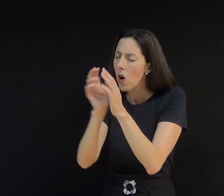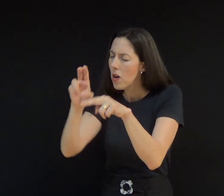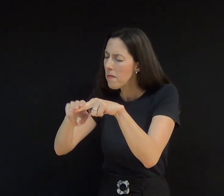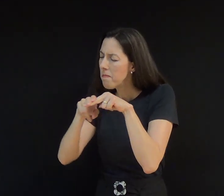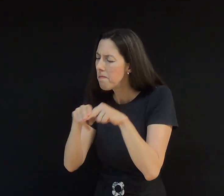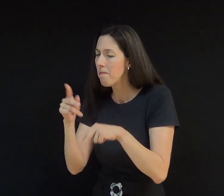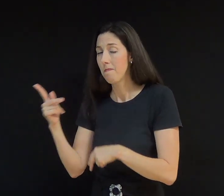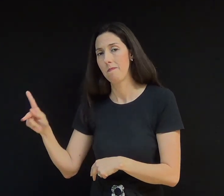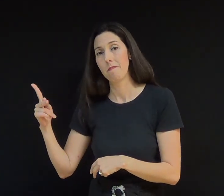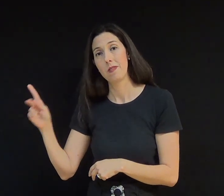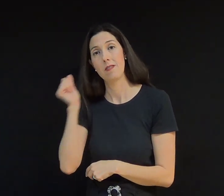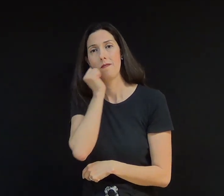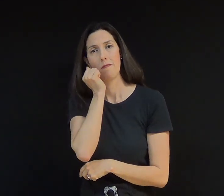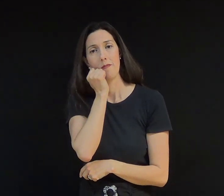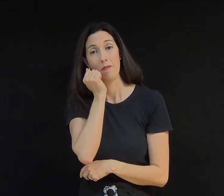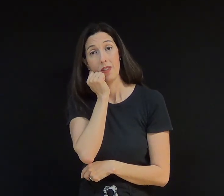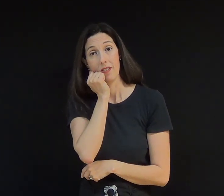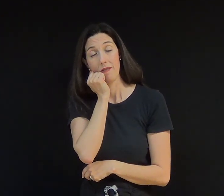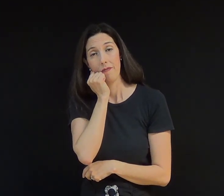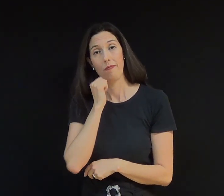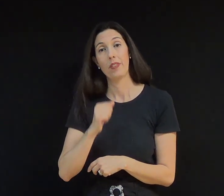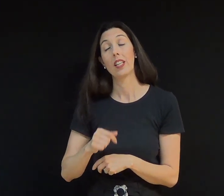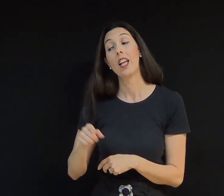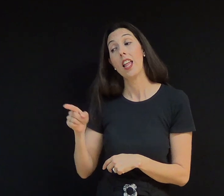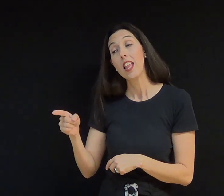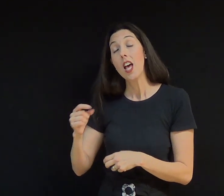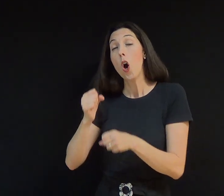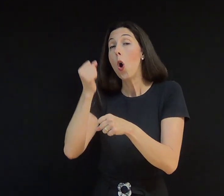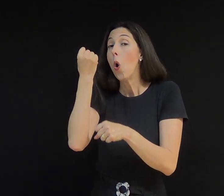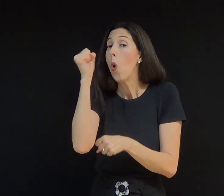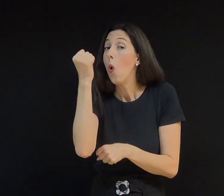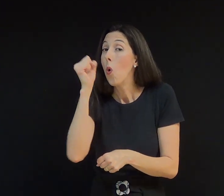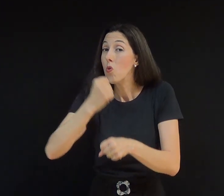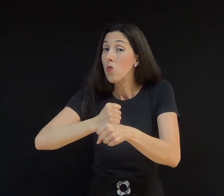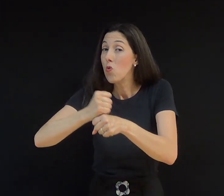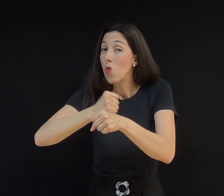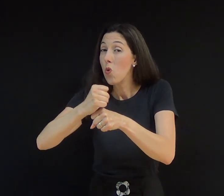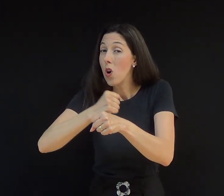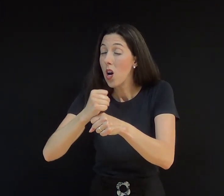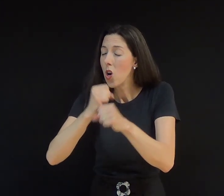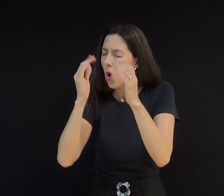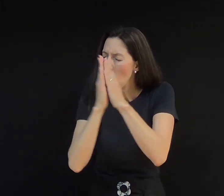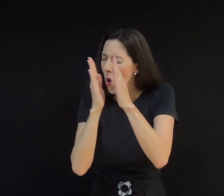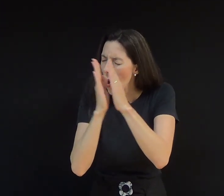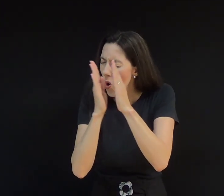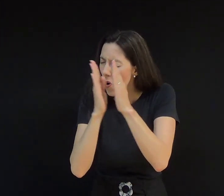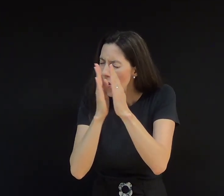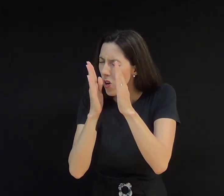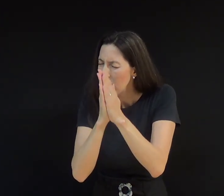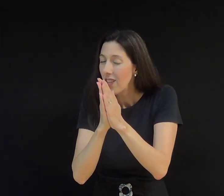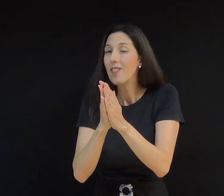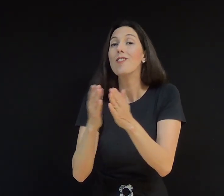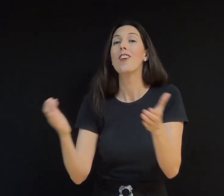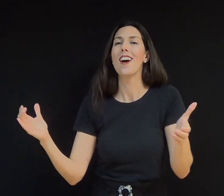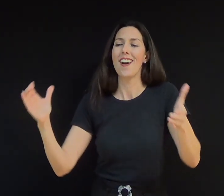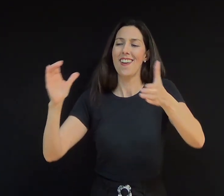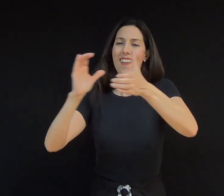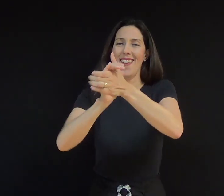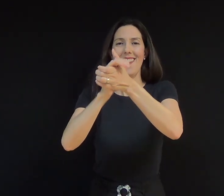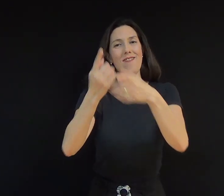aliança. Até que, após oito anos, o casamento foi restaurado. A vontade do papai em ter